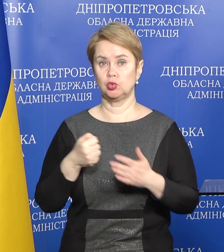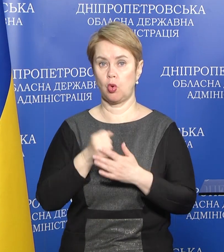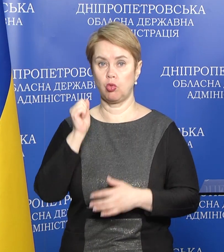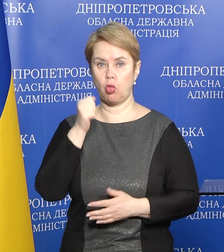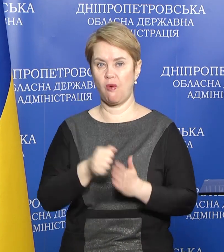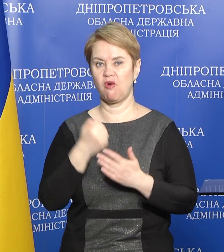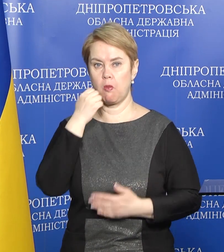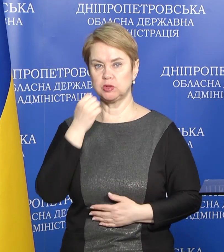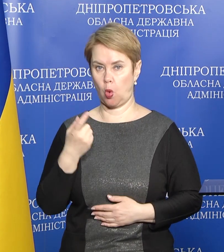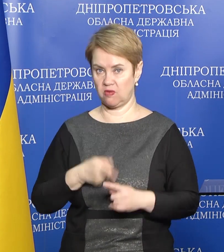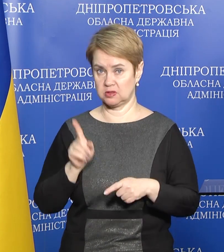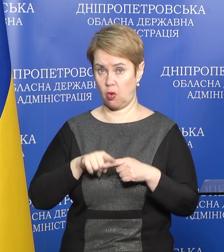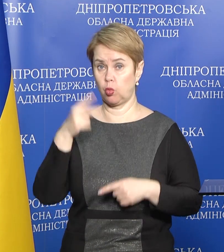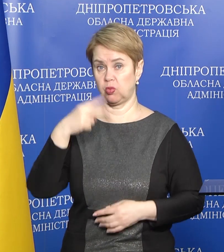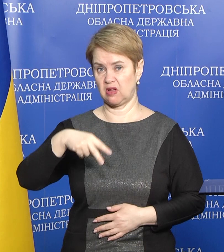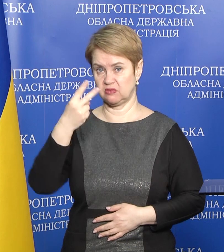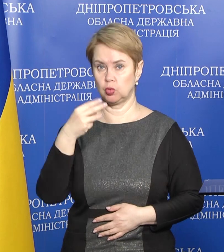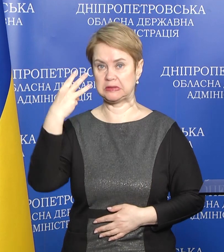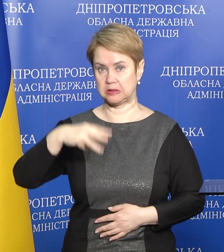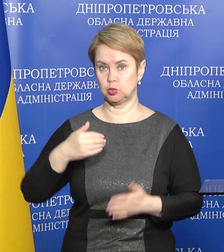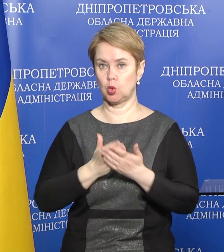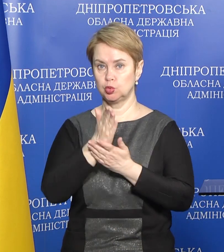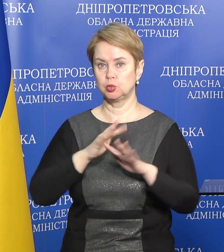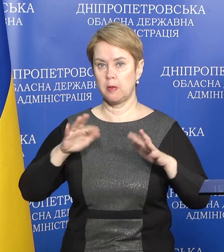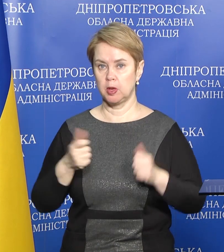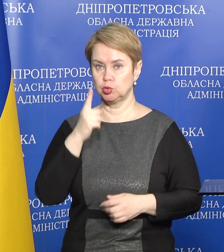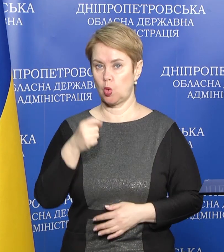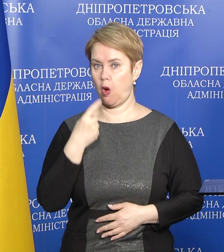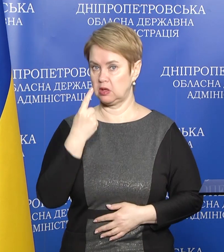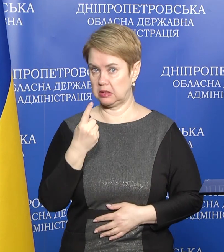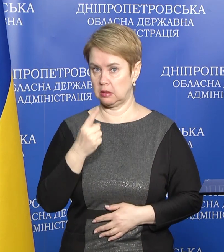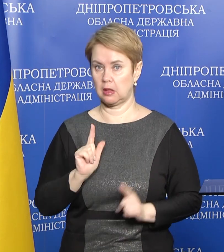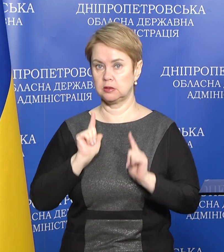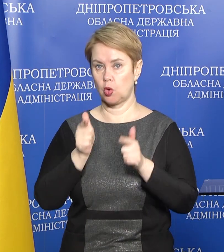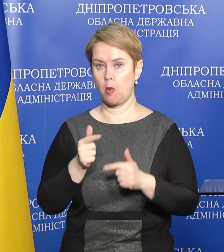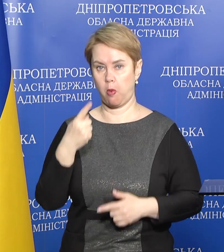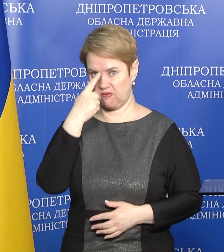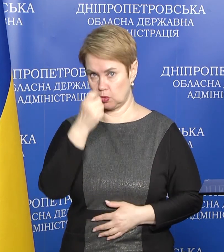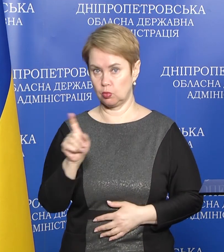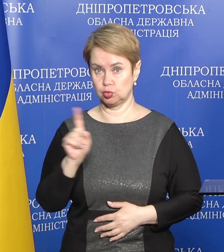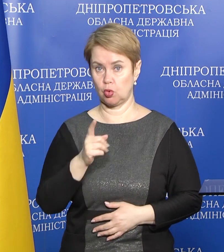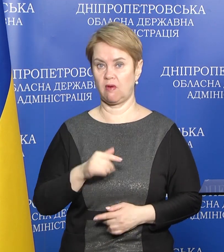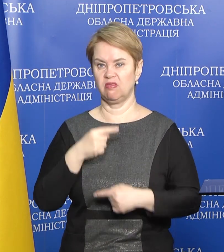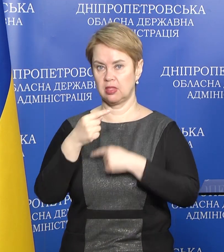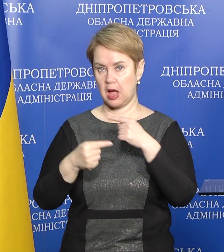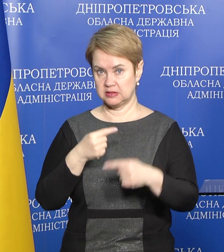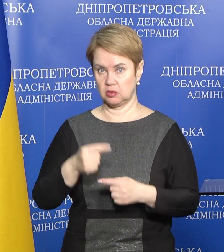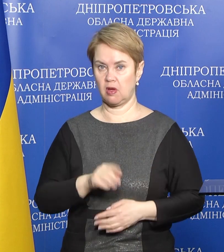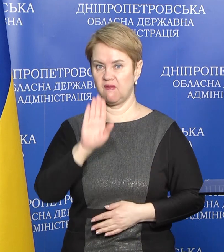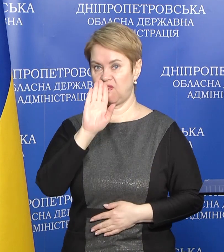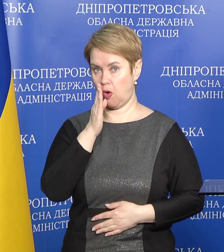Новомосковського району, о 22.30 до служби перетунку 101 надійшло повідомлення, що внаслідок